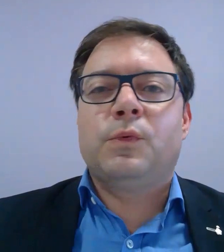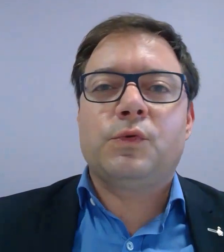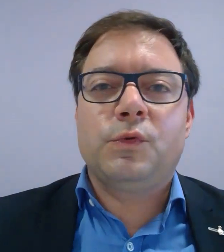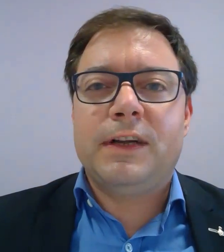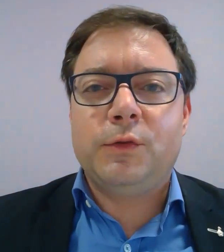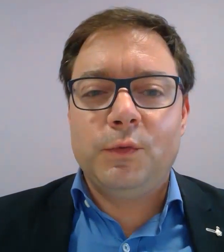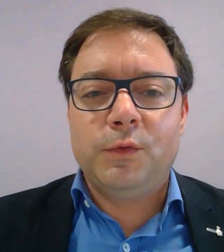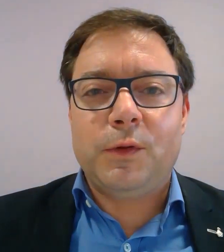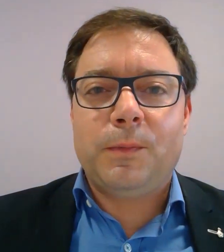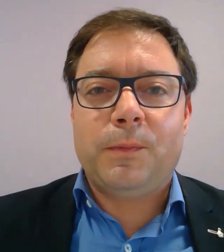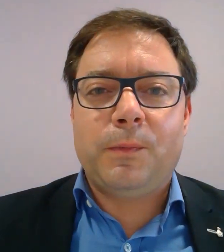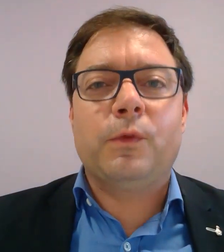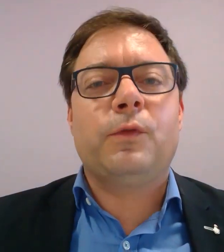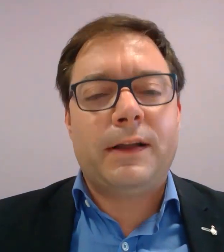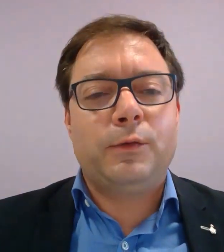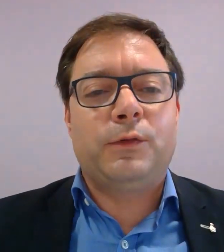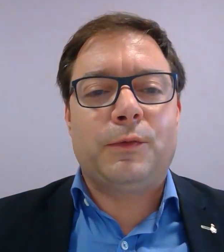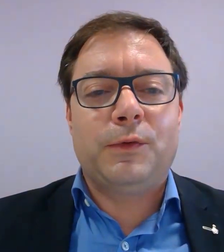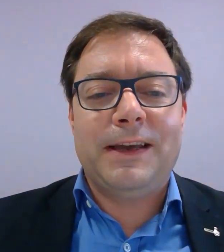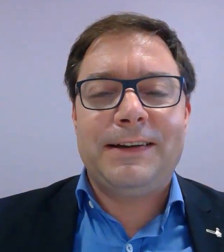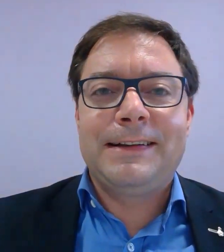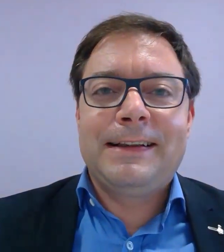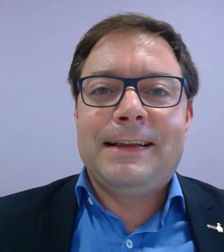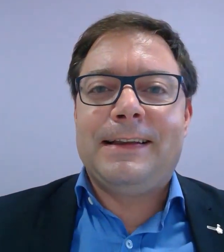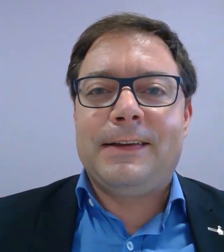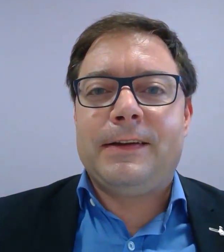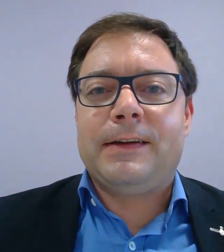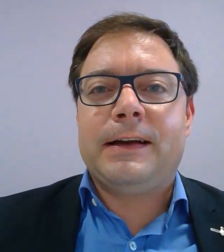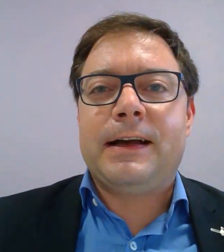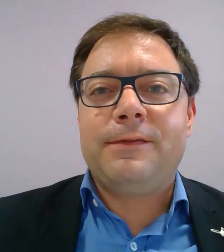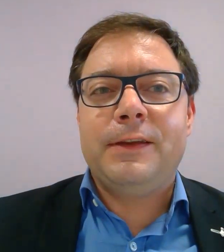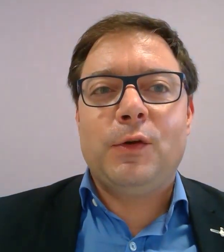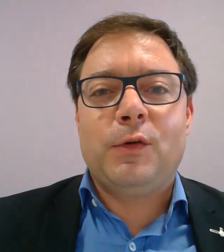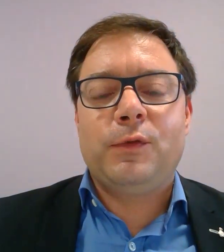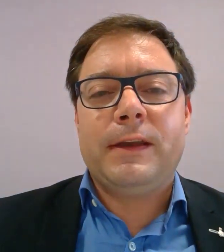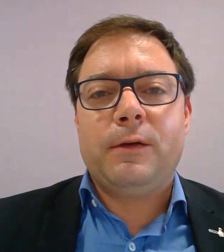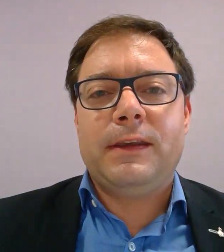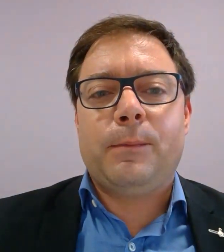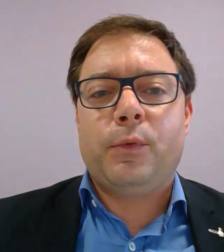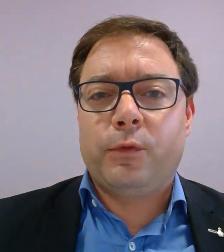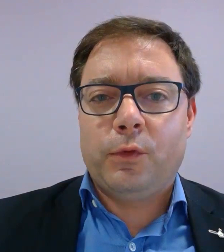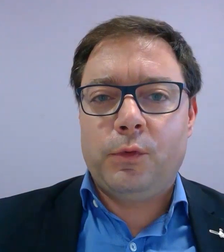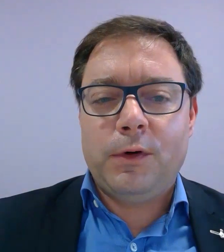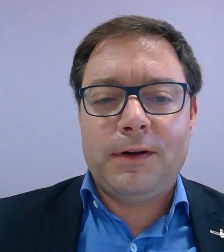Bonjour à tous, bonsoir à tous en tout cas, ravi de vous accueillir pour ce cours.